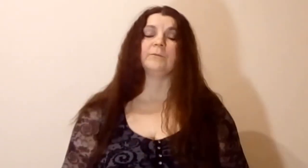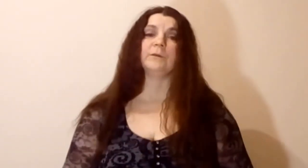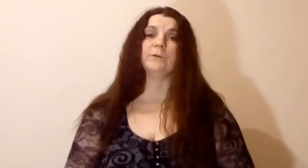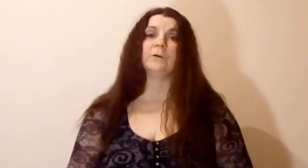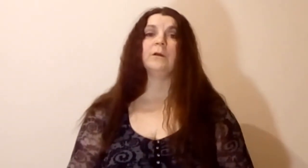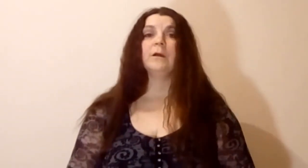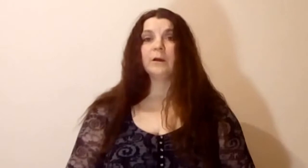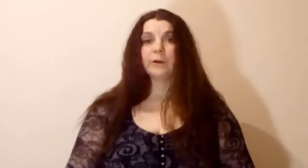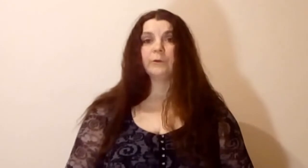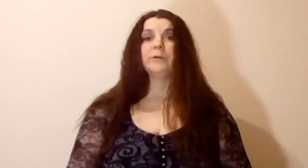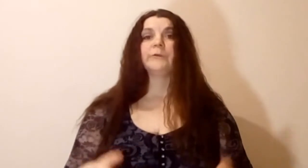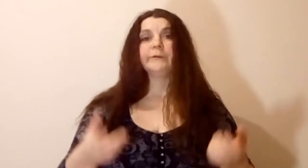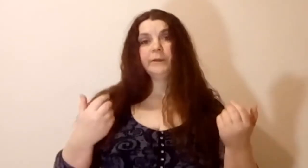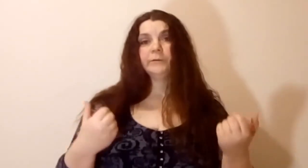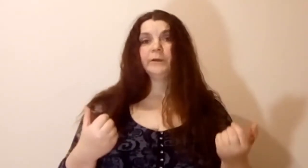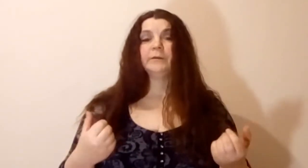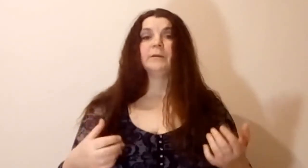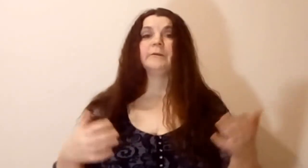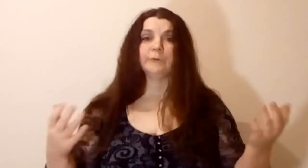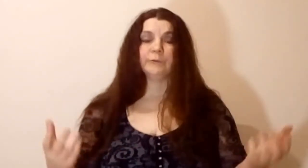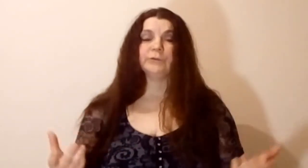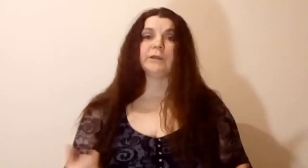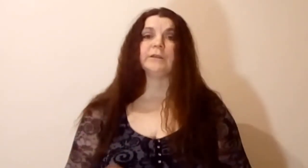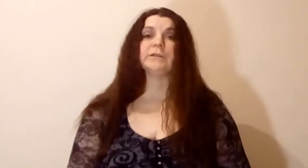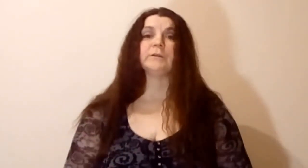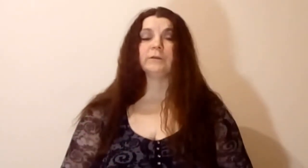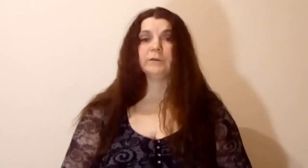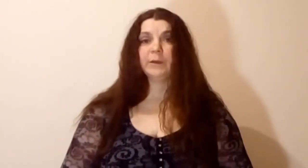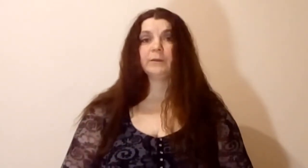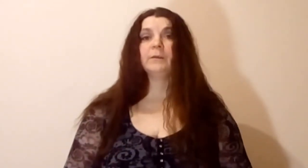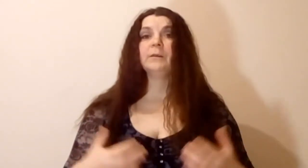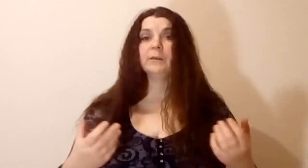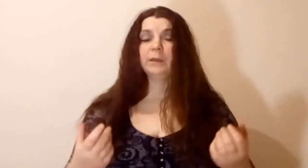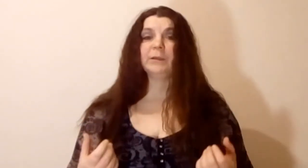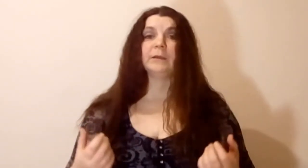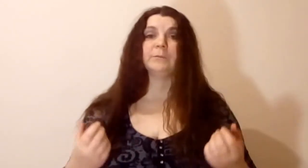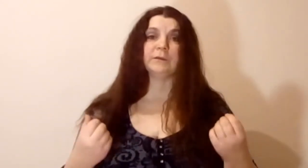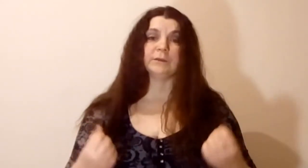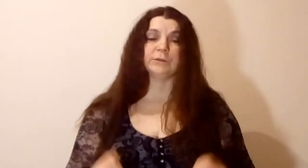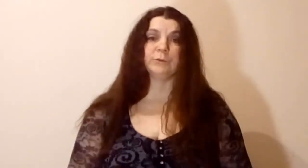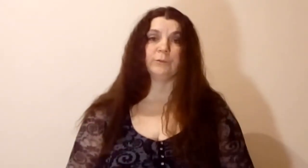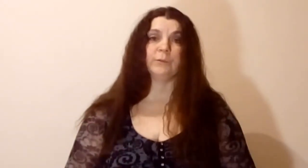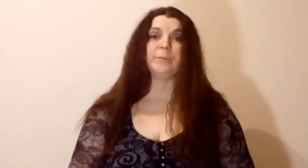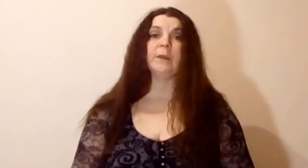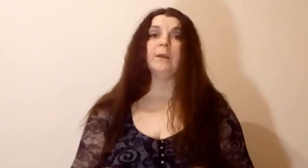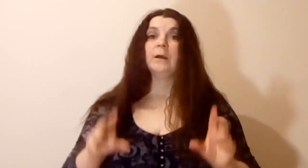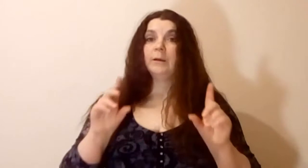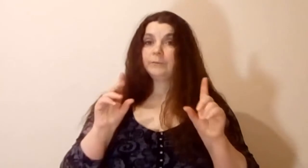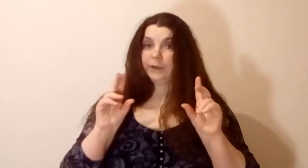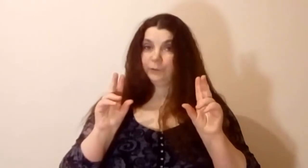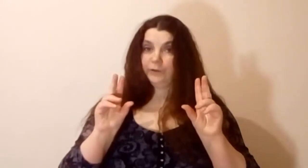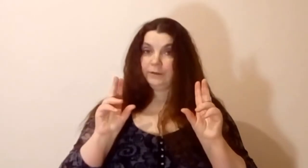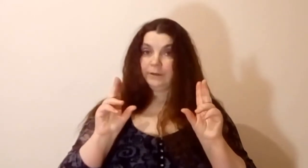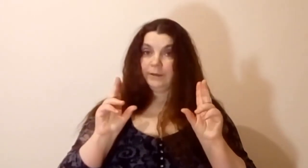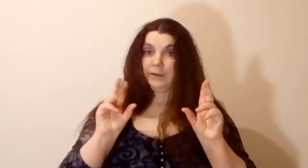видеоролик после этого одеть, то лучше, конечно, снимать именно без очков. Второе задание.